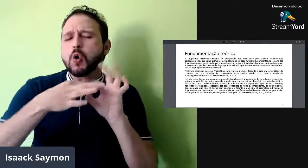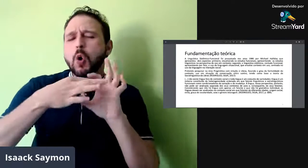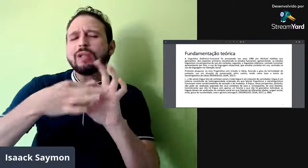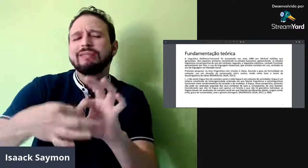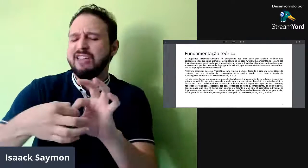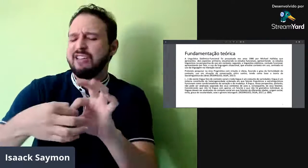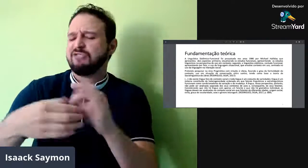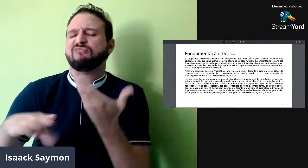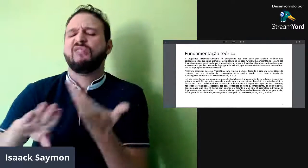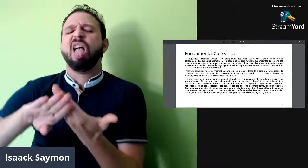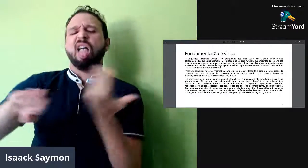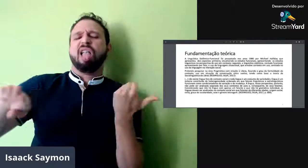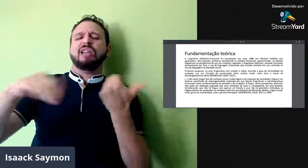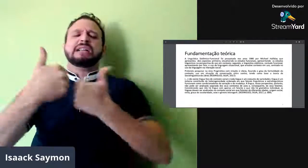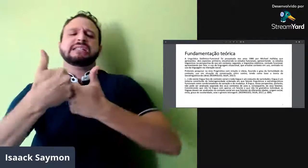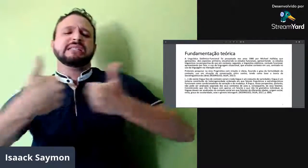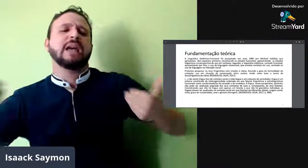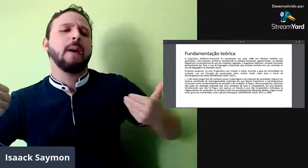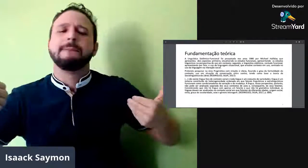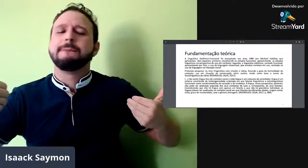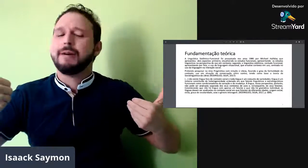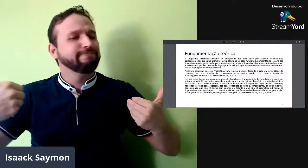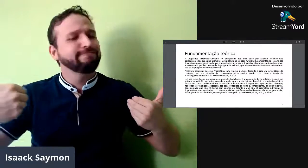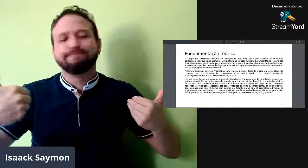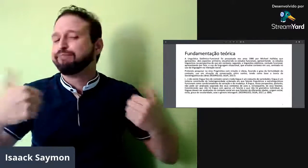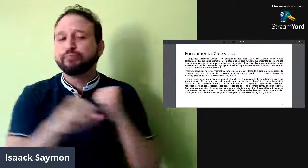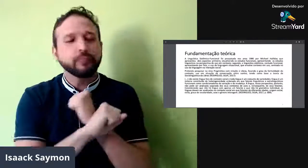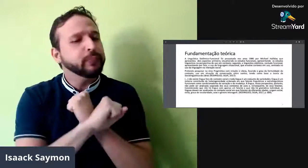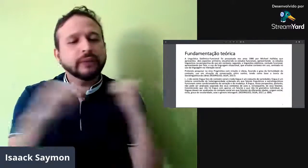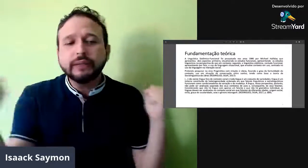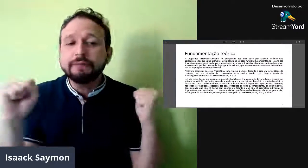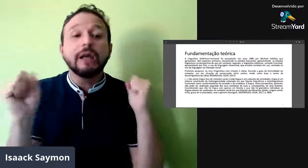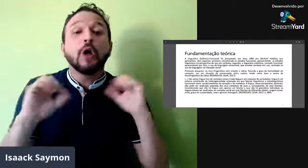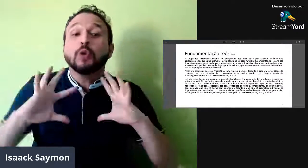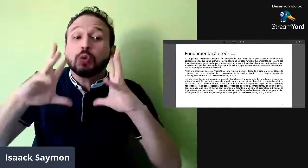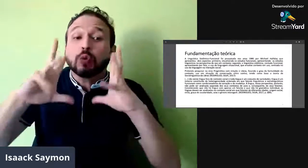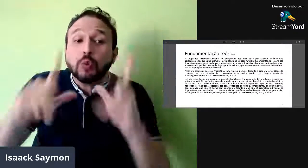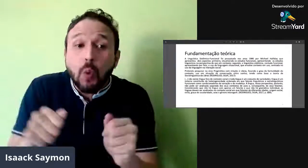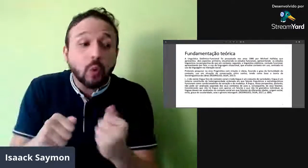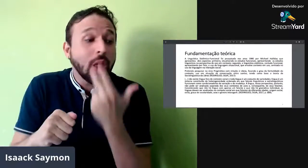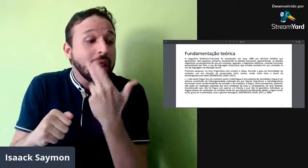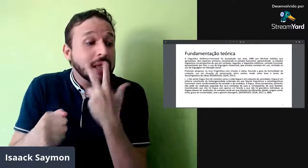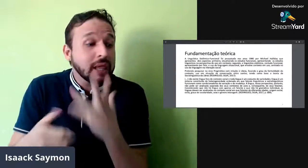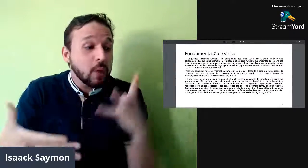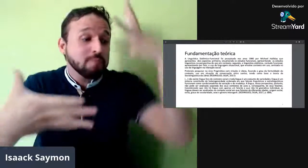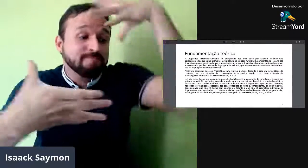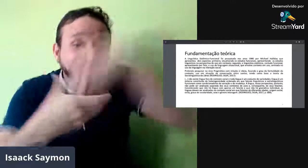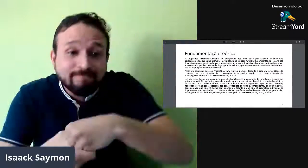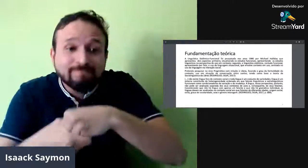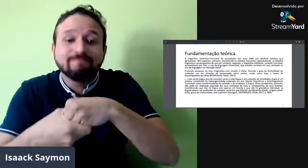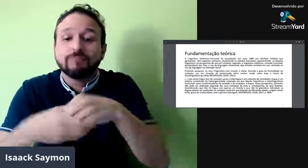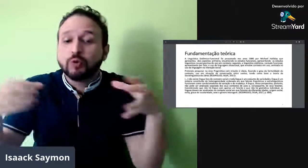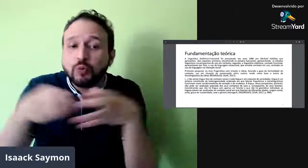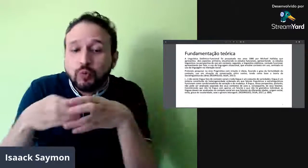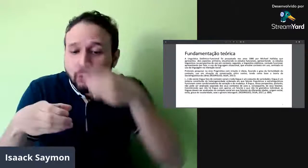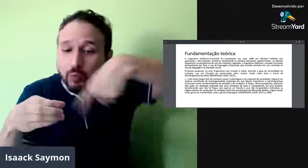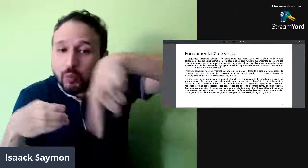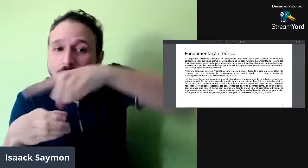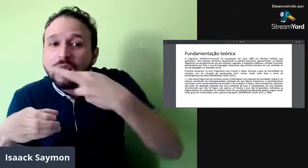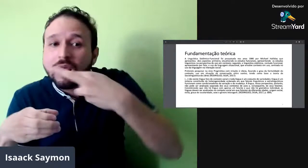Ele explicou que não existe uma língua fora do contexto social, né, não é separado isso. A língua, ela é